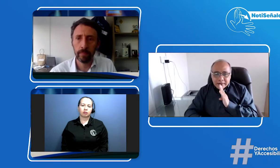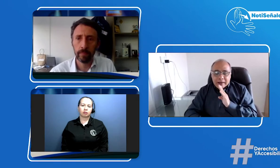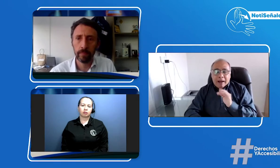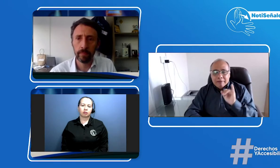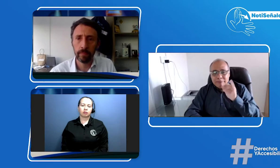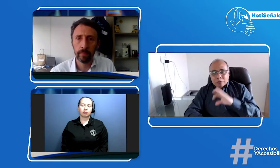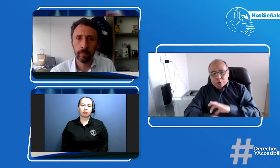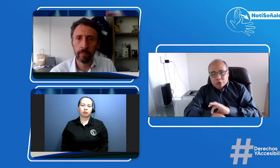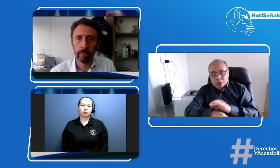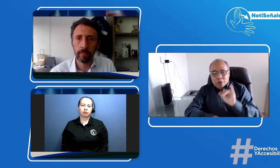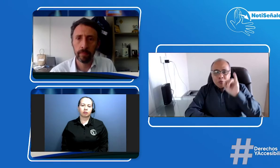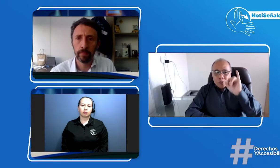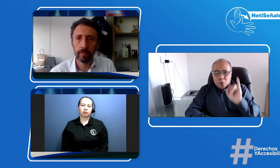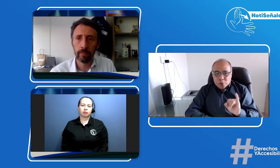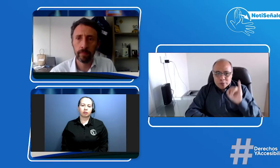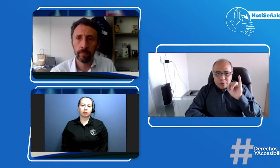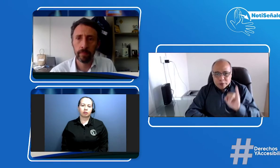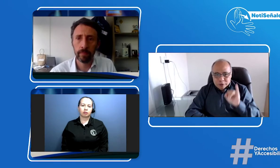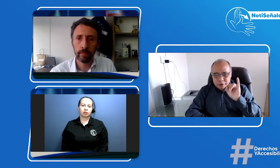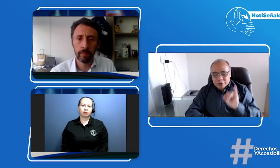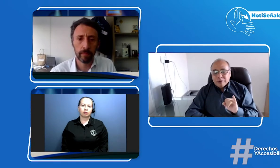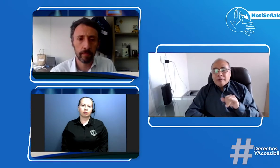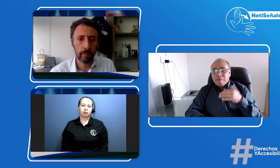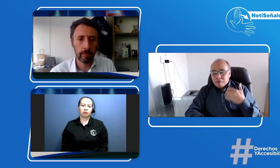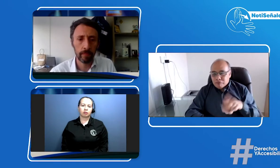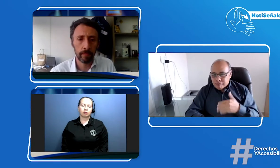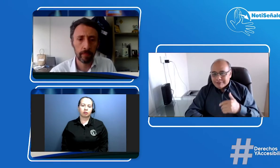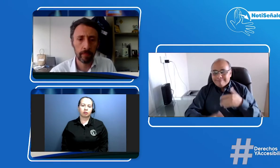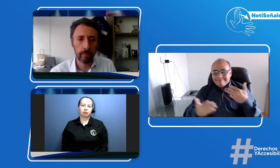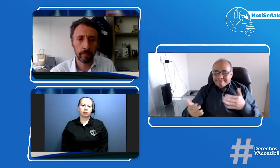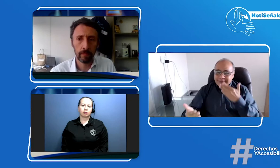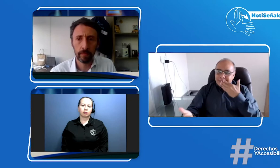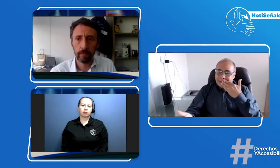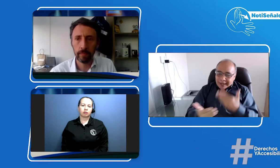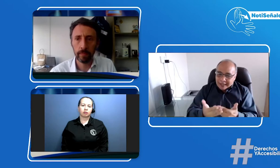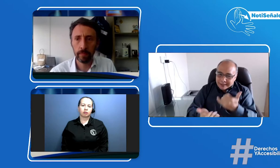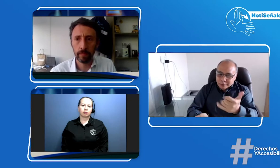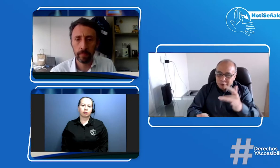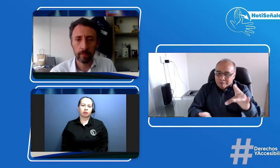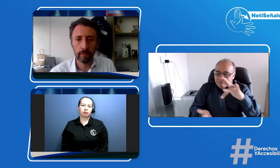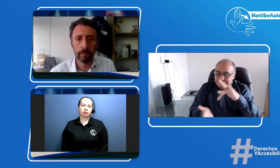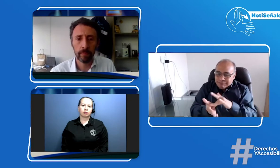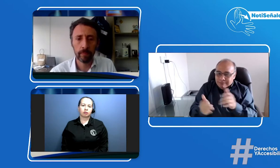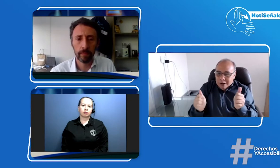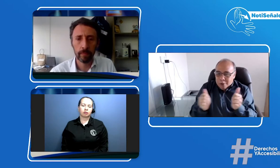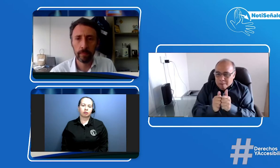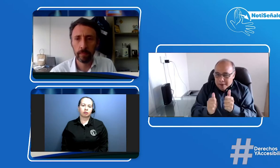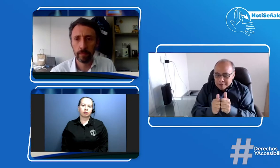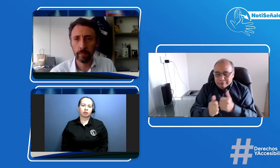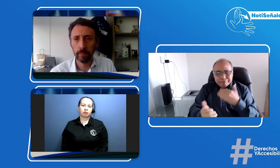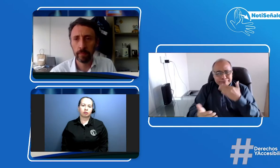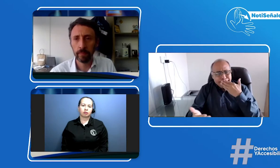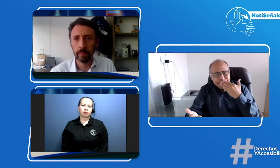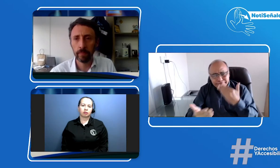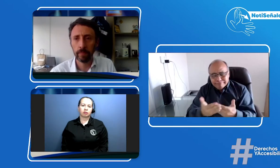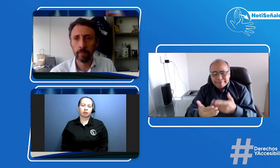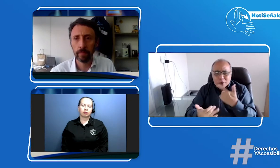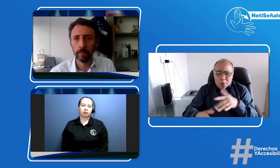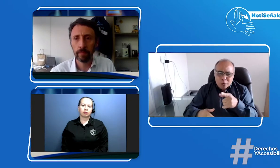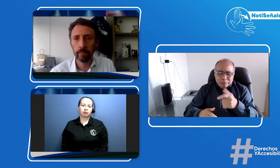acompaña Luis Felipe Lopa Lota, el doctor Luis Felipe Lota, director de la Agencia Nacional de Seguridad Vial. Doctor